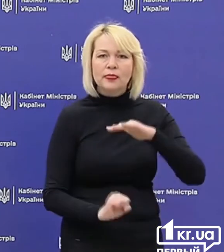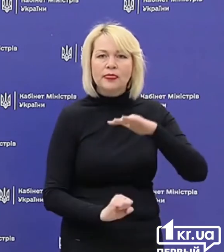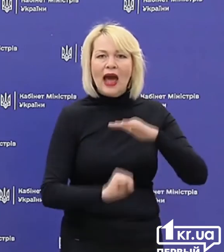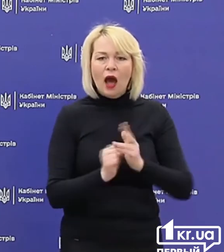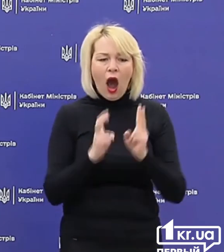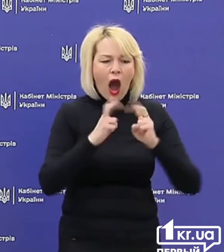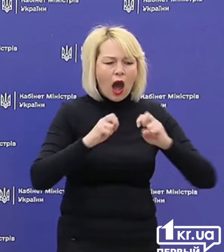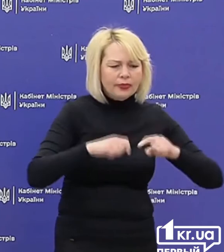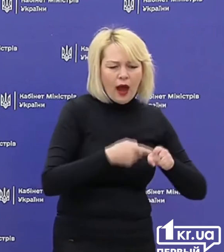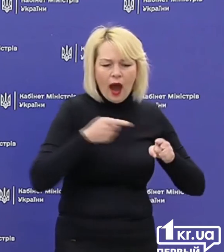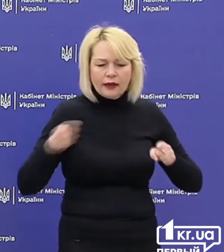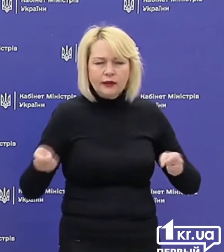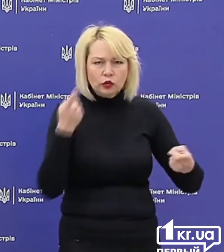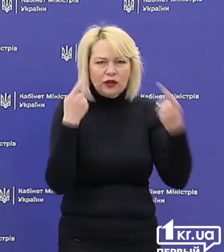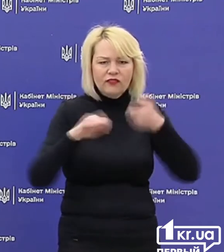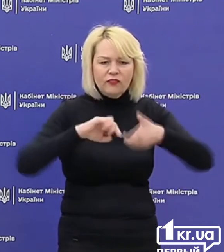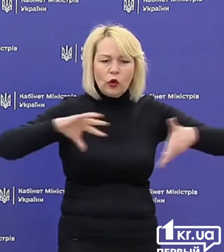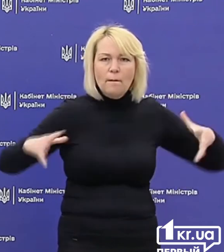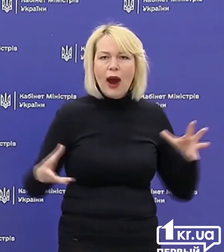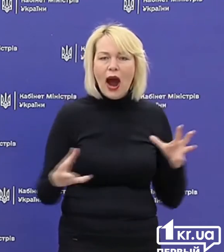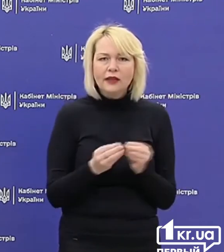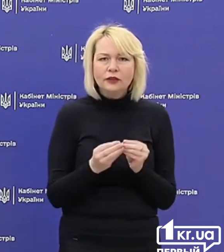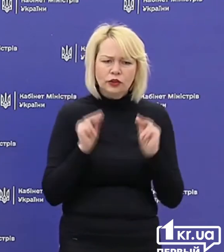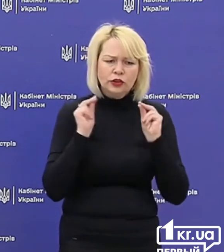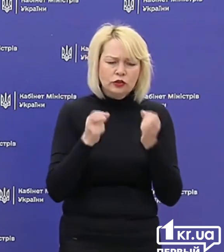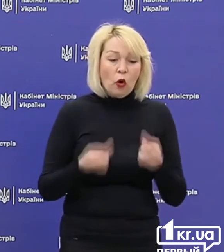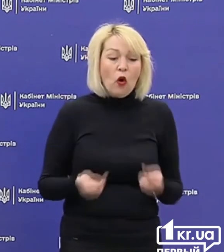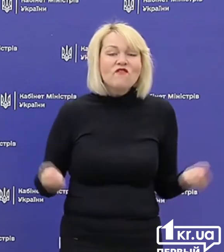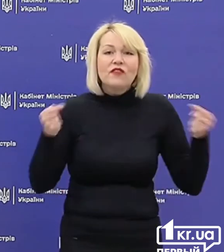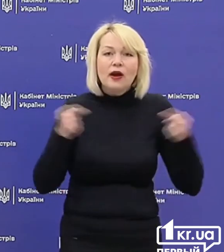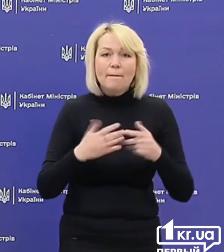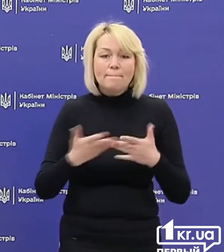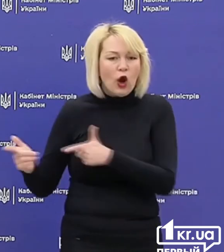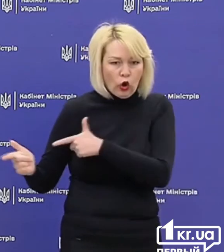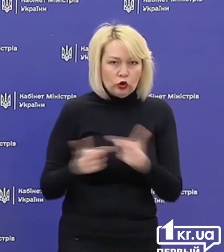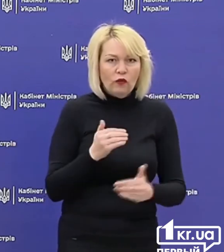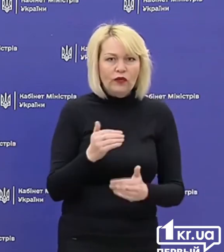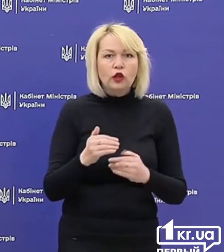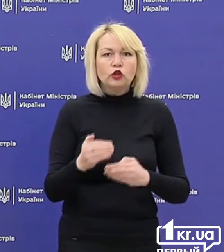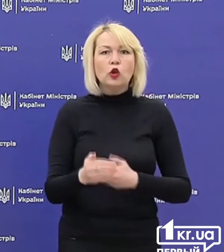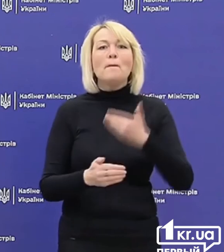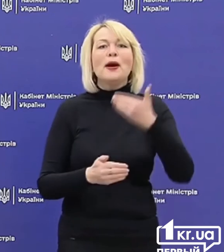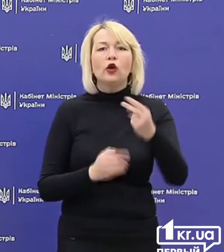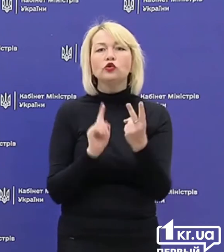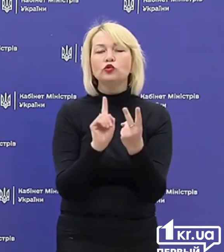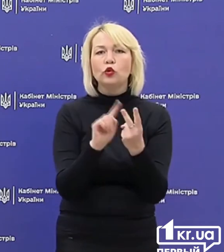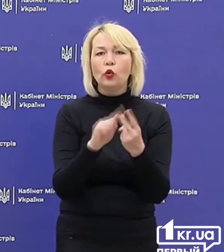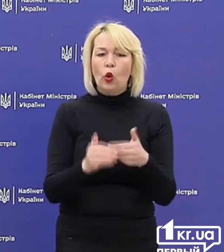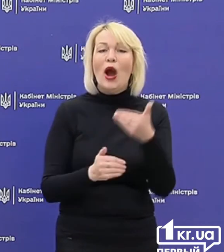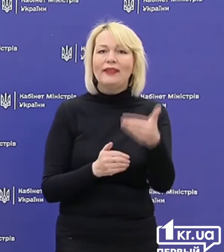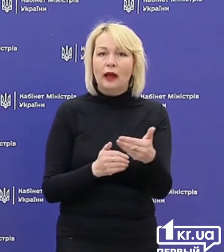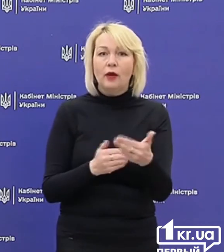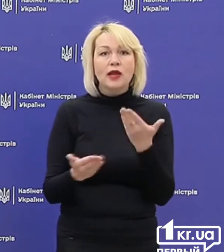аналізу інформації чітко визначитися, що ми готові до переходу до другого етапу. Якщо